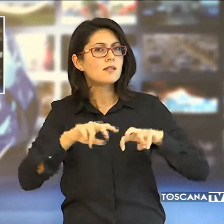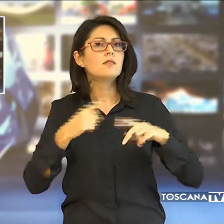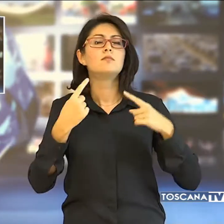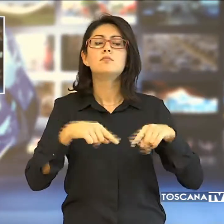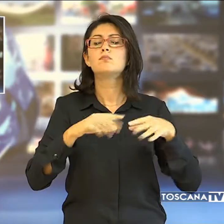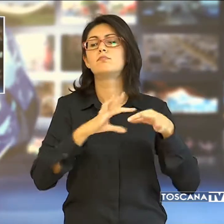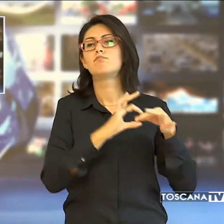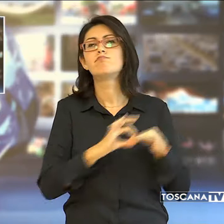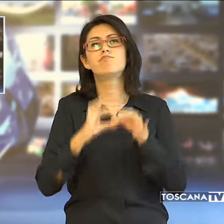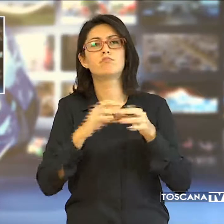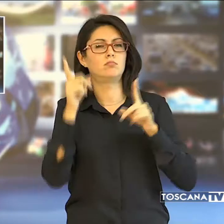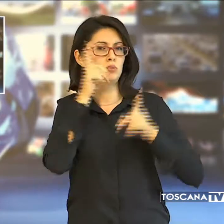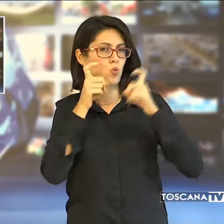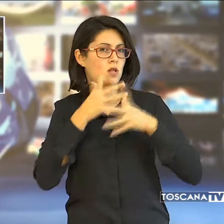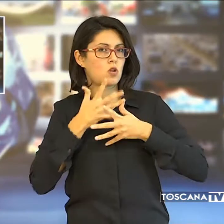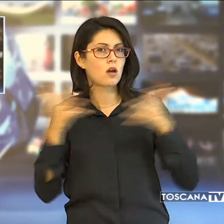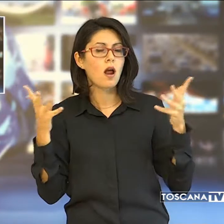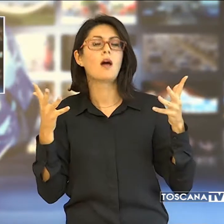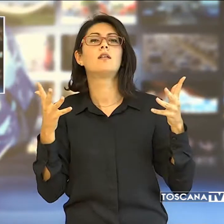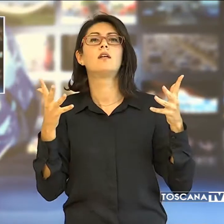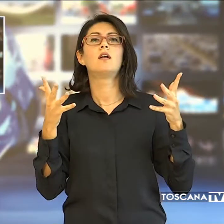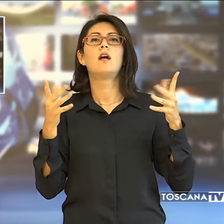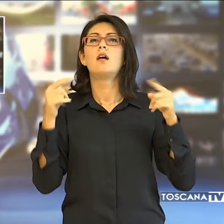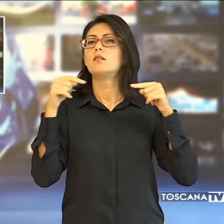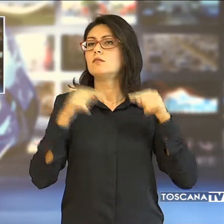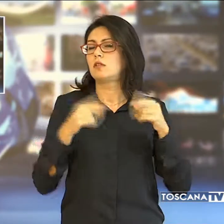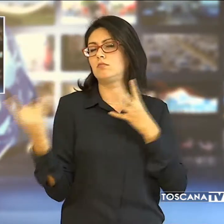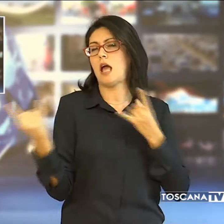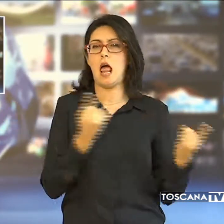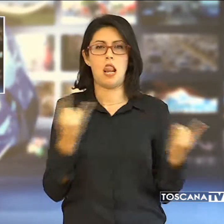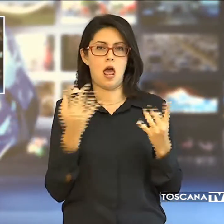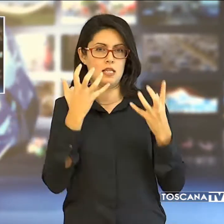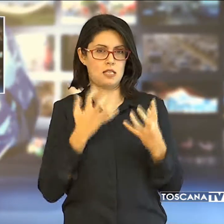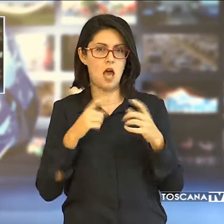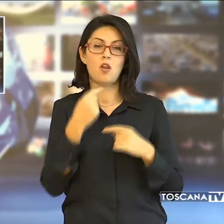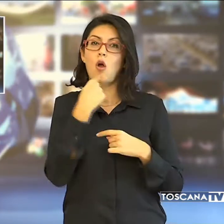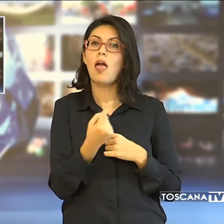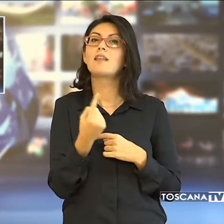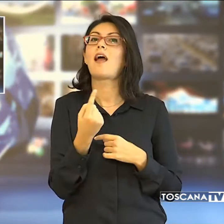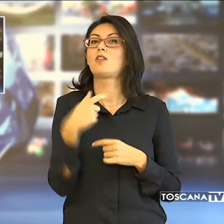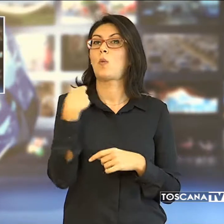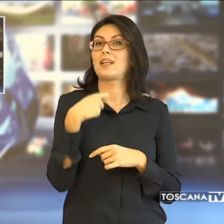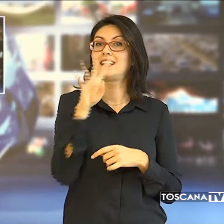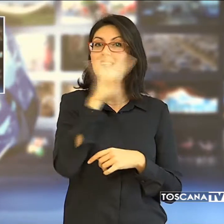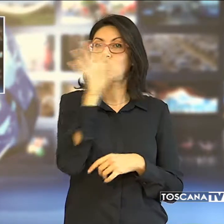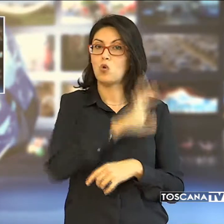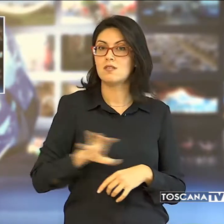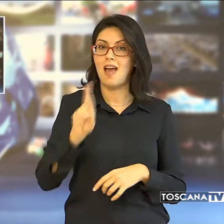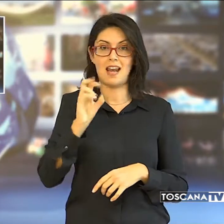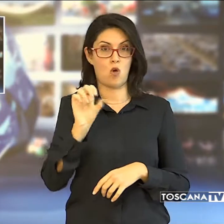grande preoccupazione e costituiscono un serio allarme. Lo ha detto il Presidente della Toscana Enrico